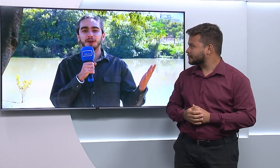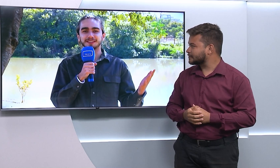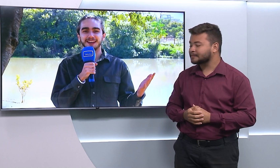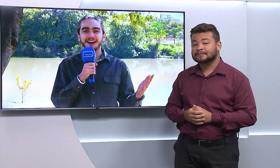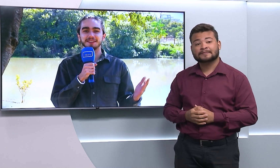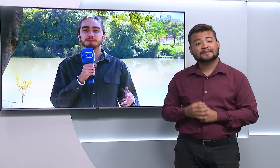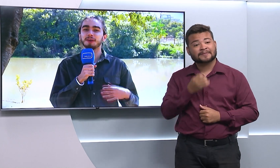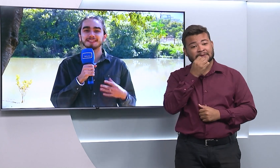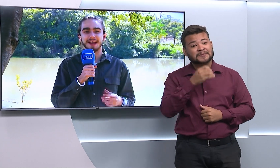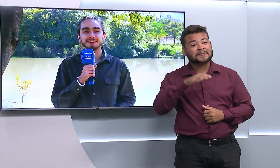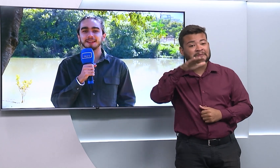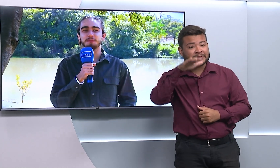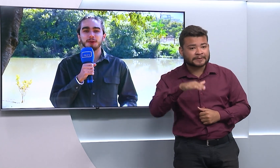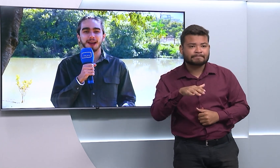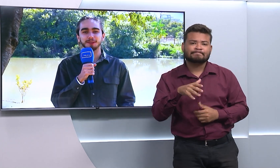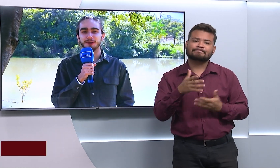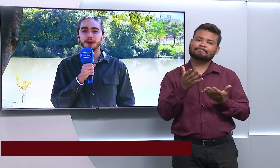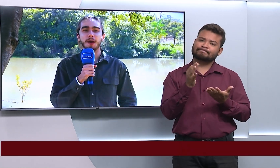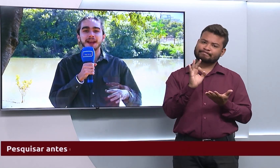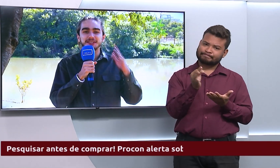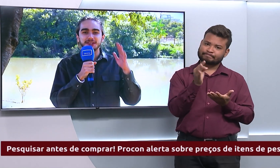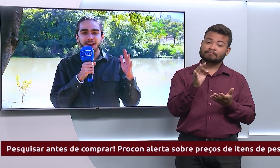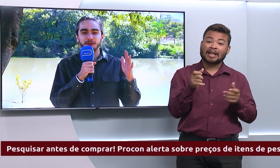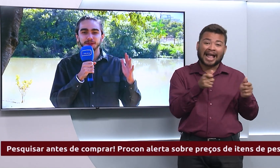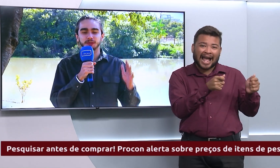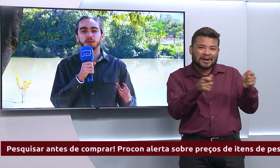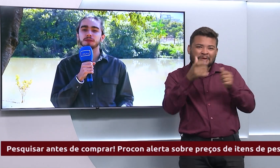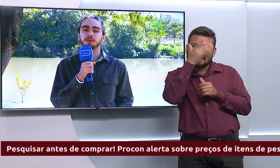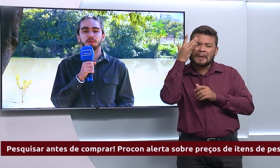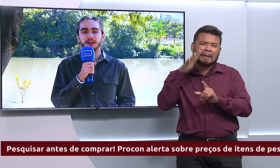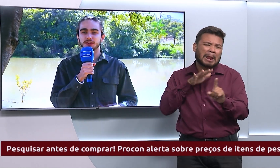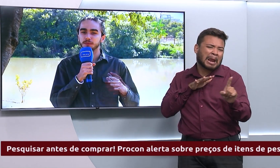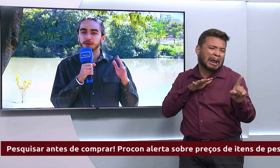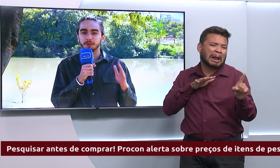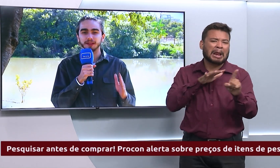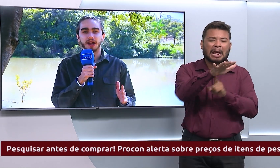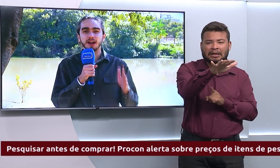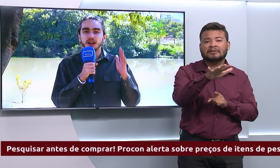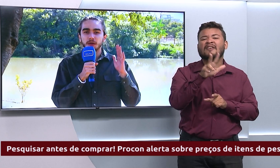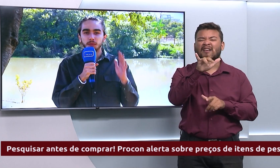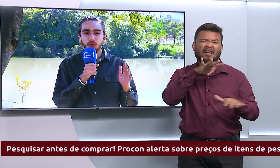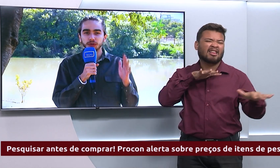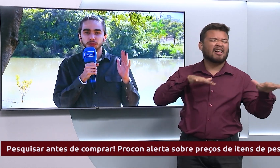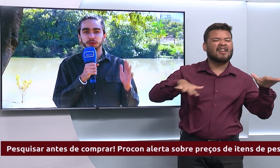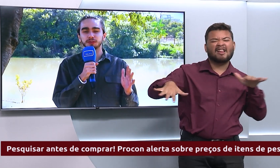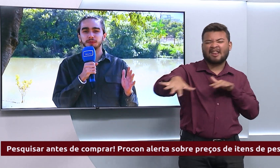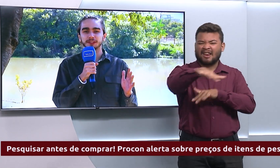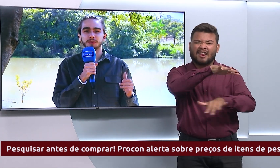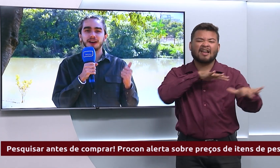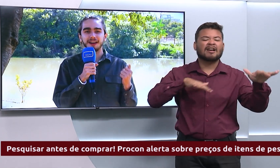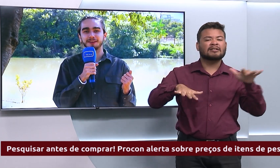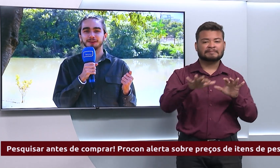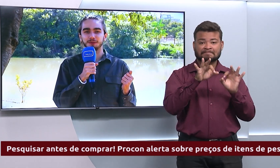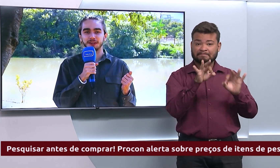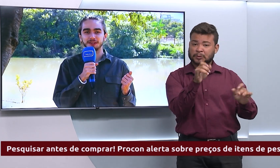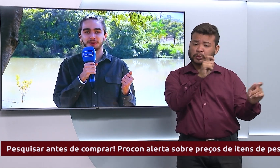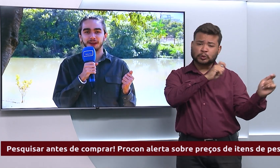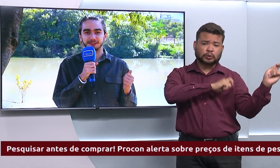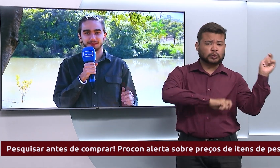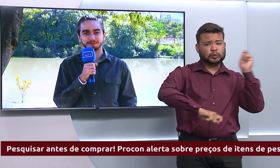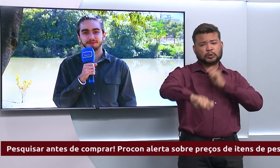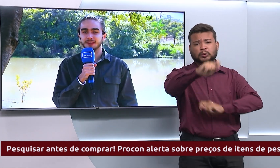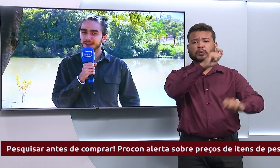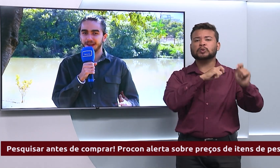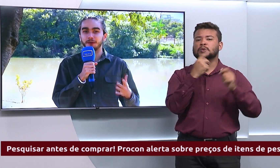Boa tarde, pois é, a temporada do Araguaia já começou e promete movimentar muito, muito mesmo a economia de